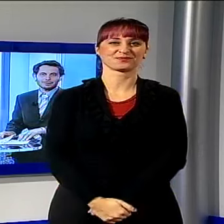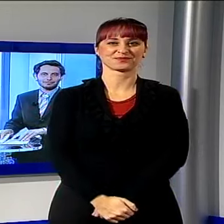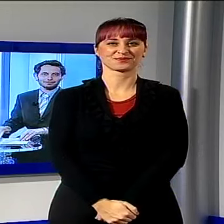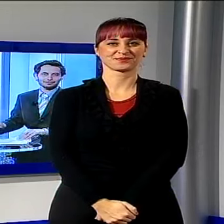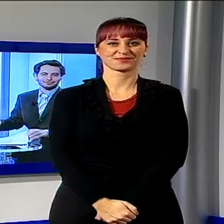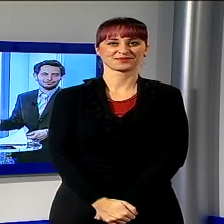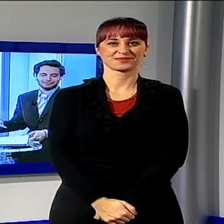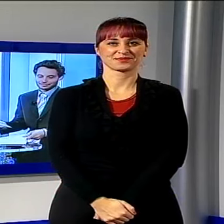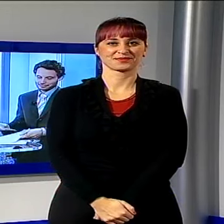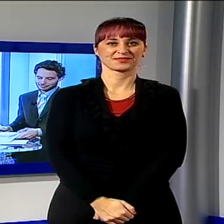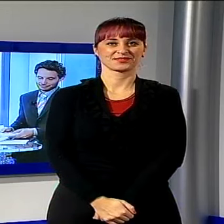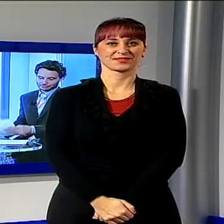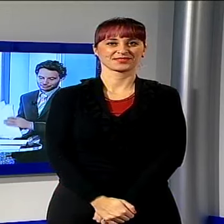sportiva.